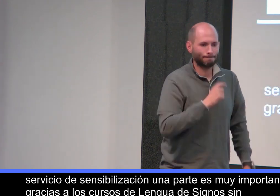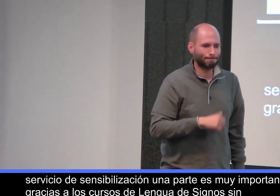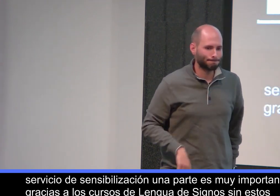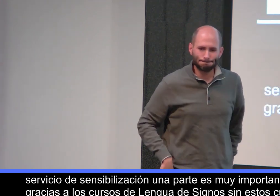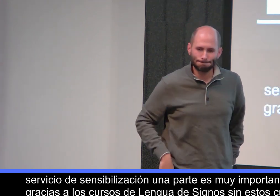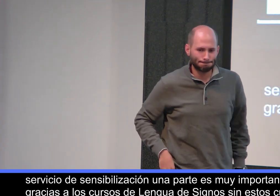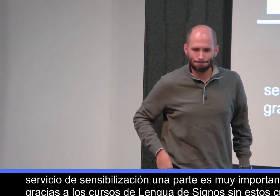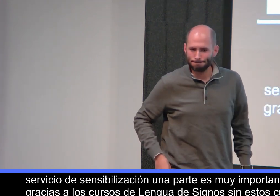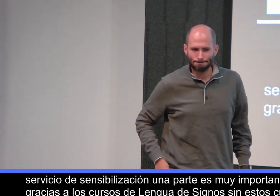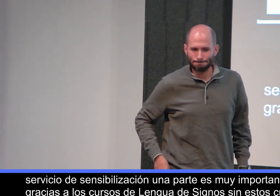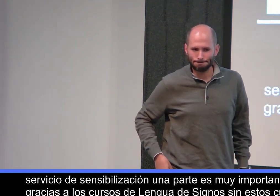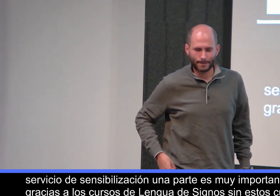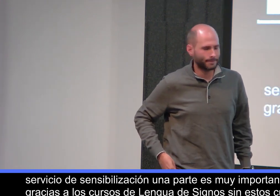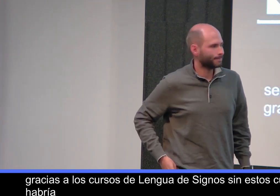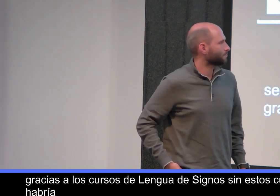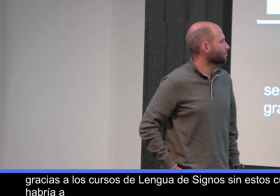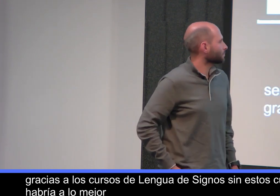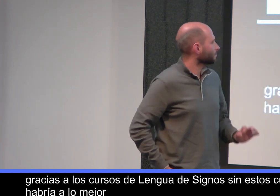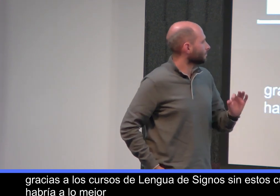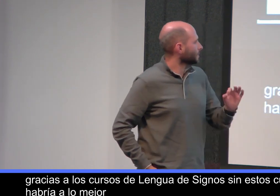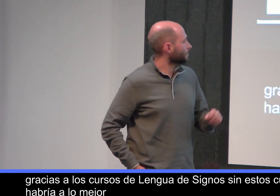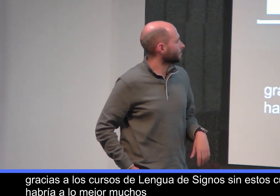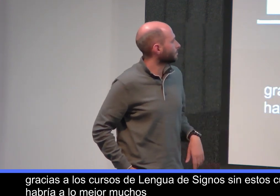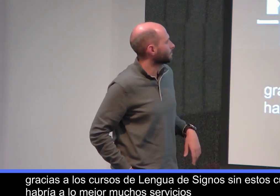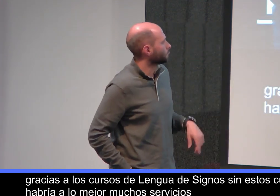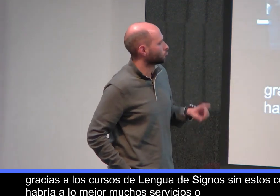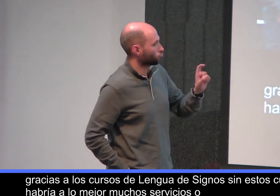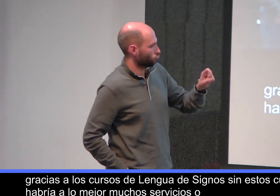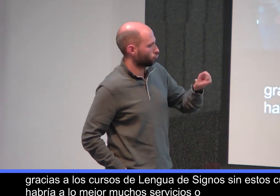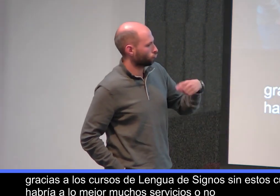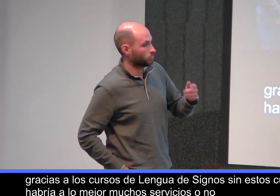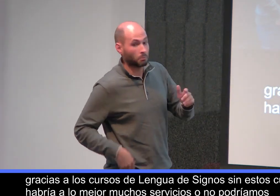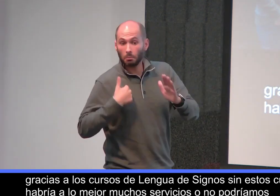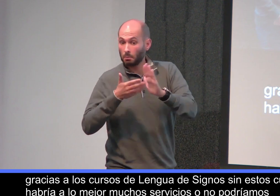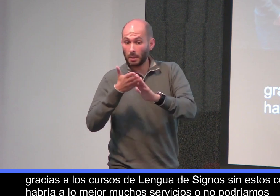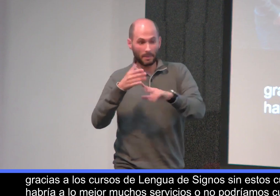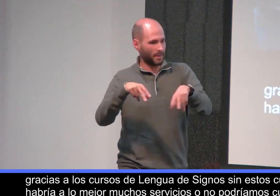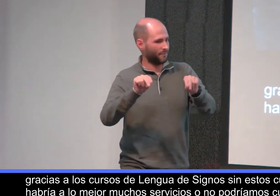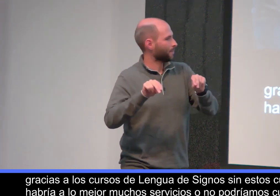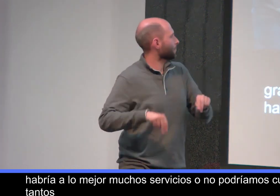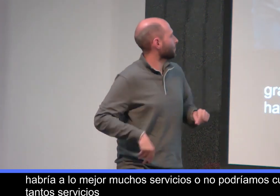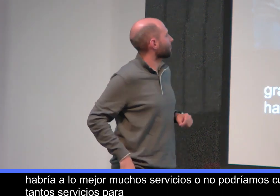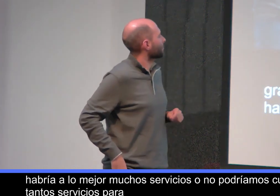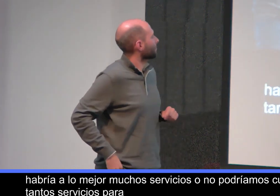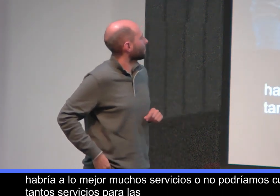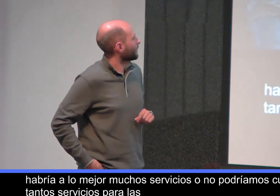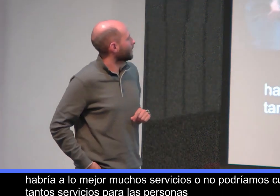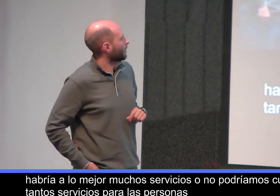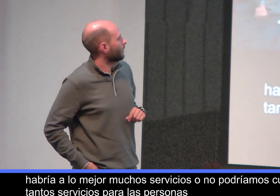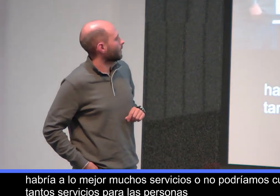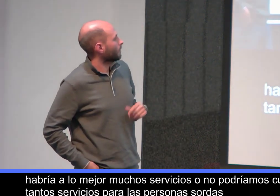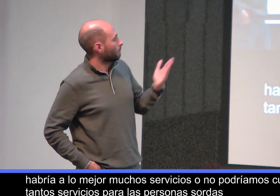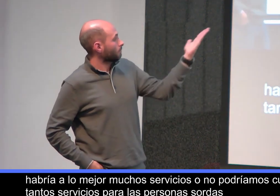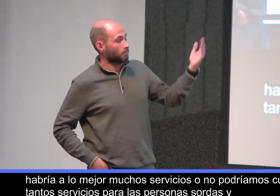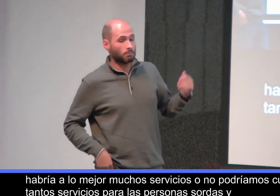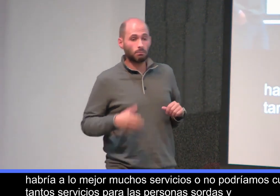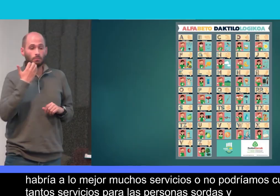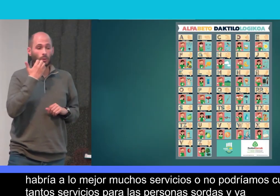no habría, a lo mejor, muchos servicios o no podríamos cubrir tantos servicios para las personas sordas. Y ya para finalizar,